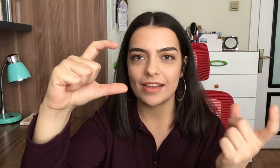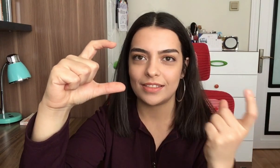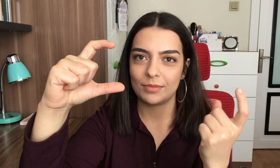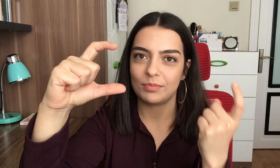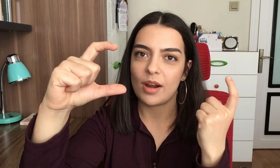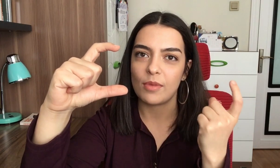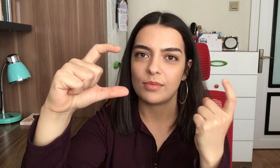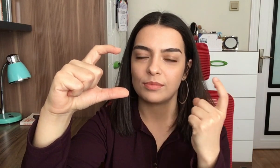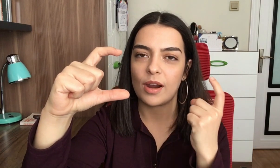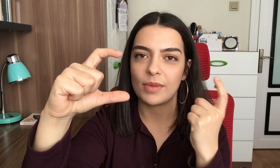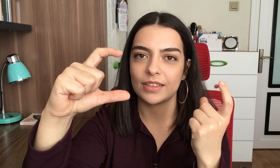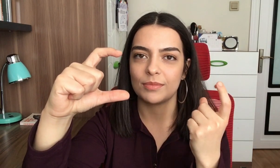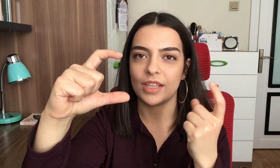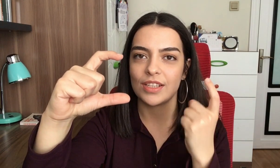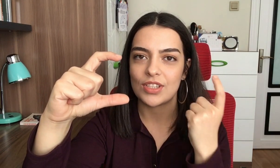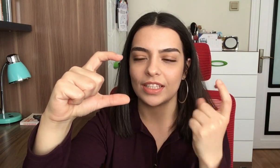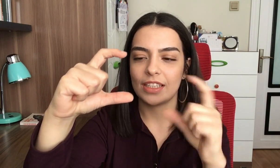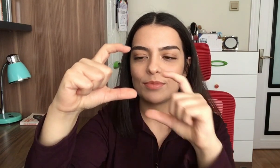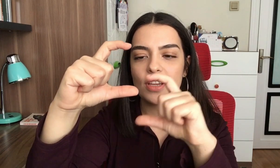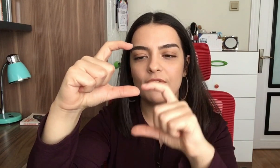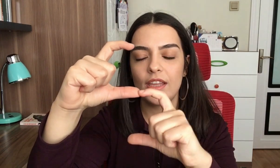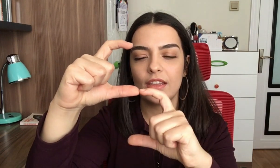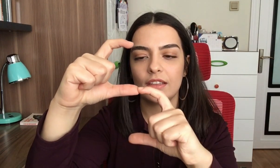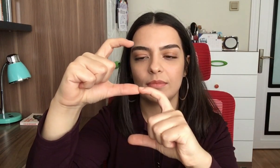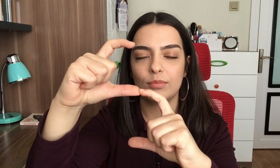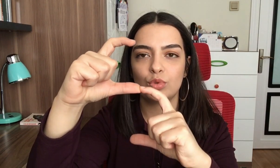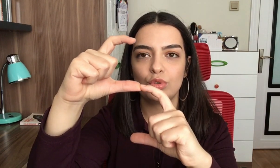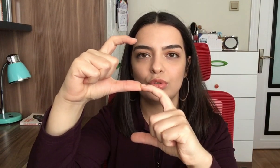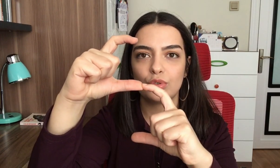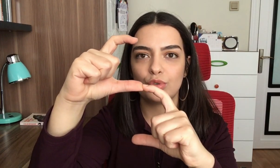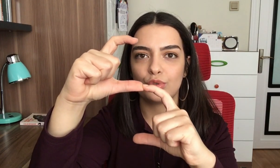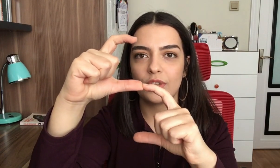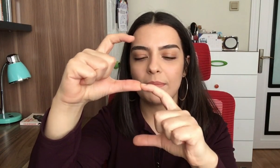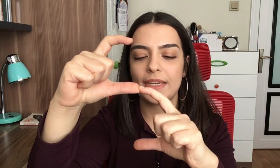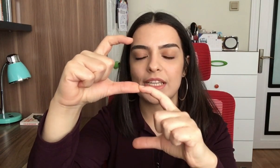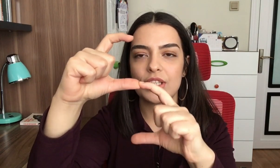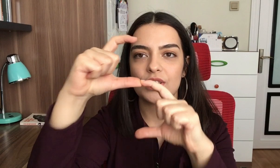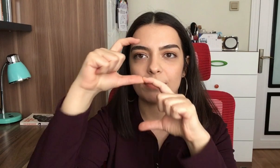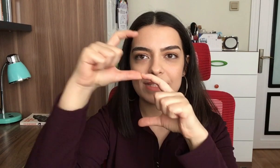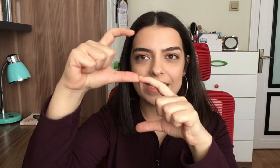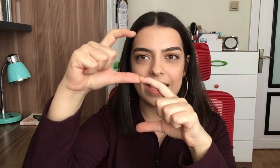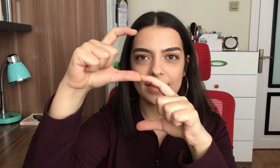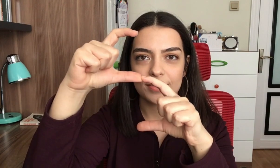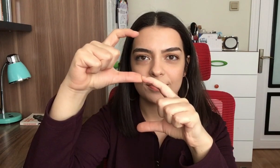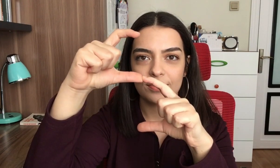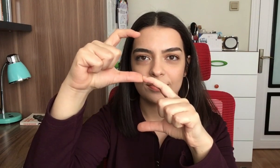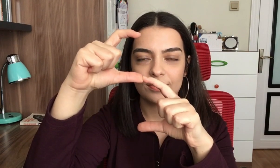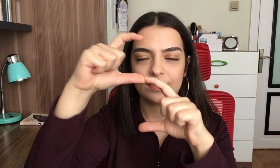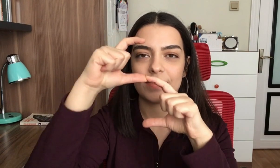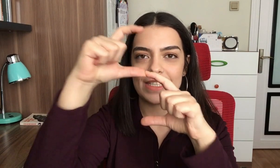parmaklarımı da aynı şekilde yapacağım ve bunu kuyruğundan birleştireceğim. S S